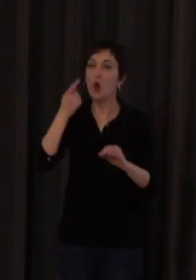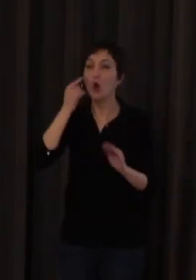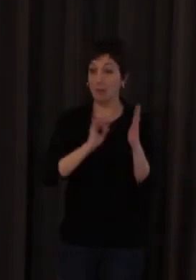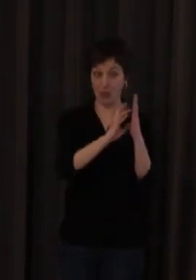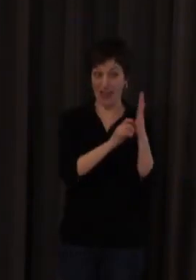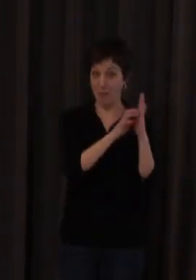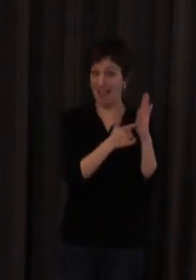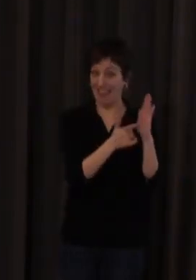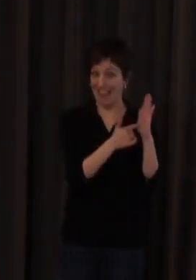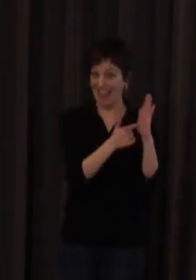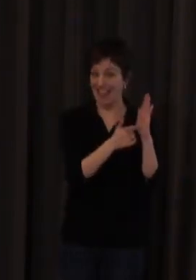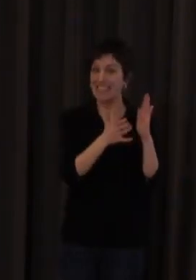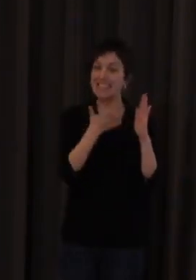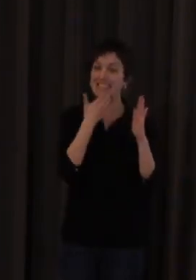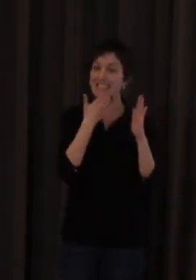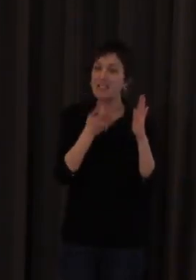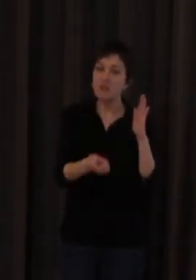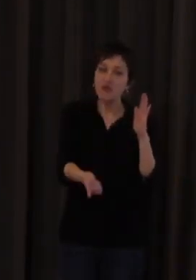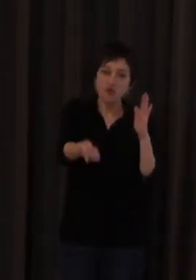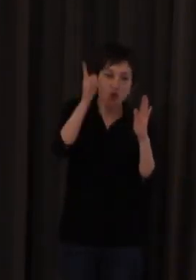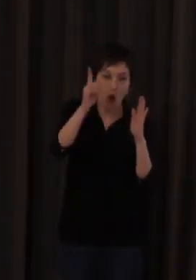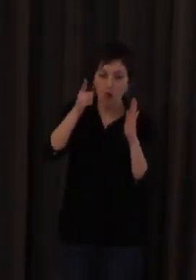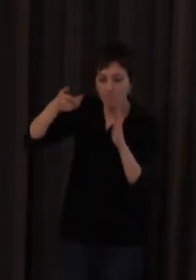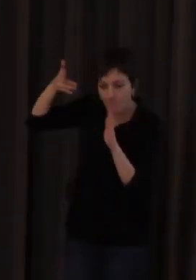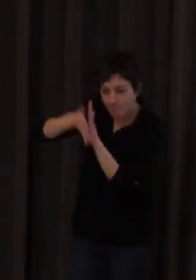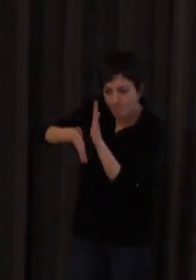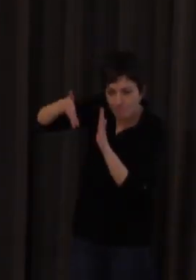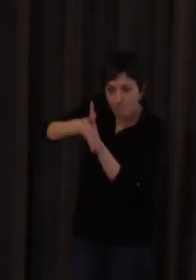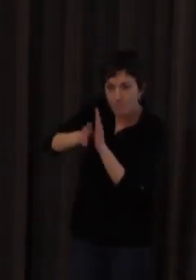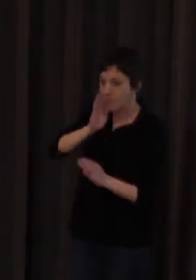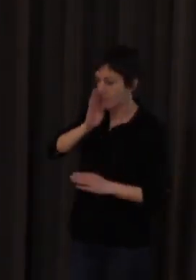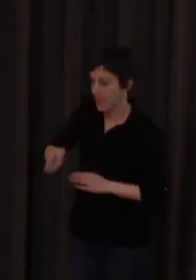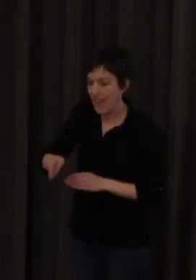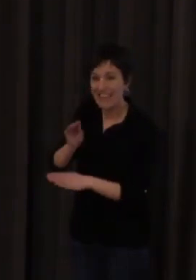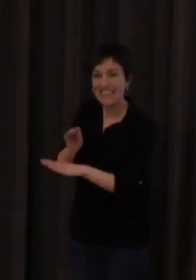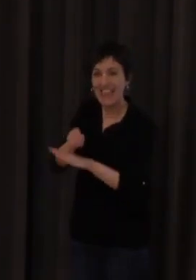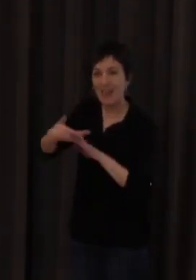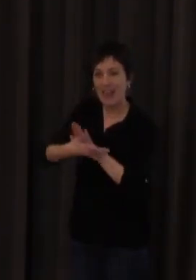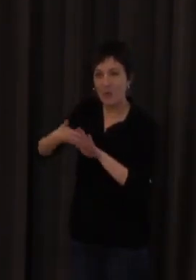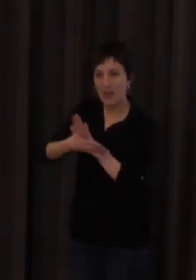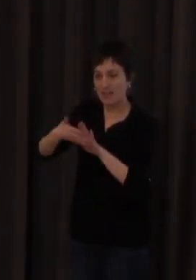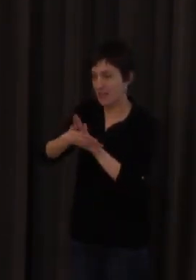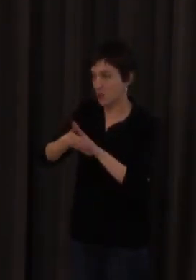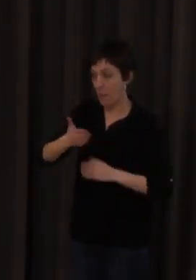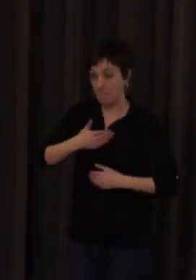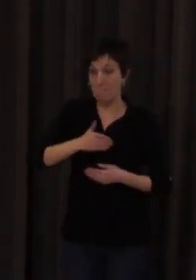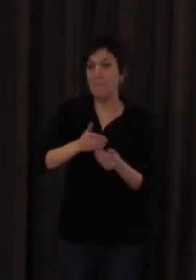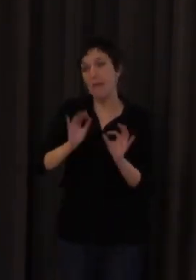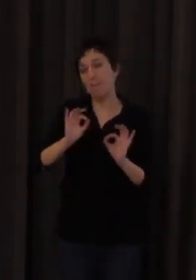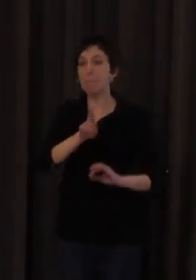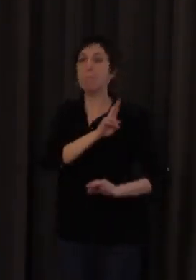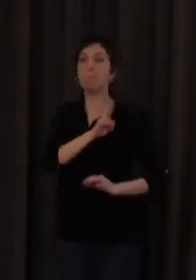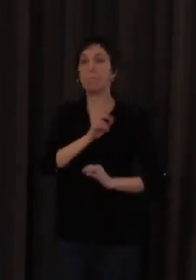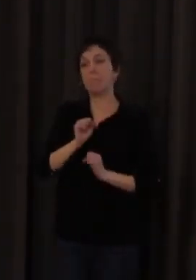nos ceñimos a cuestiones de enseñar lengua de signos lo he dicho antes mi guía mi biblia es